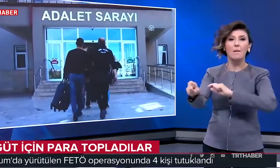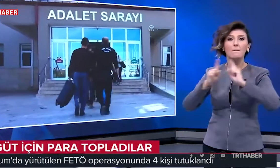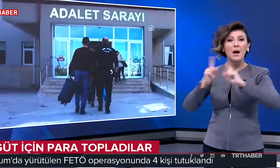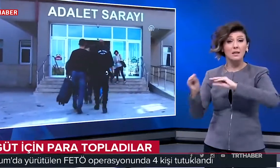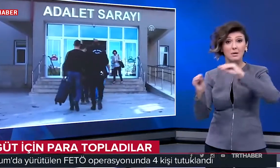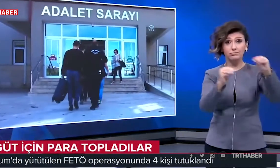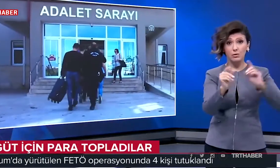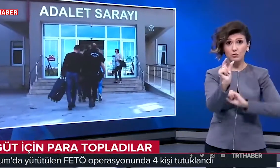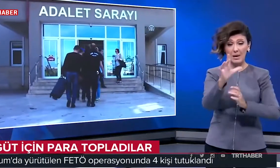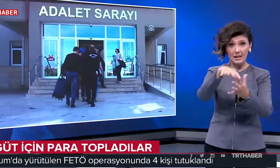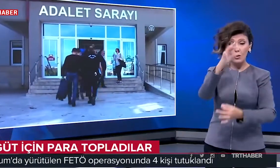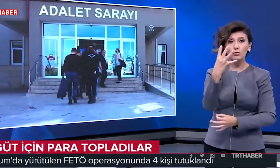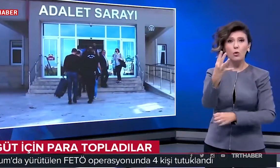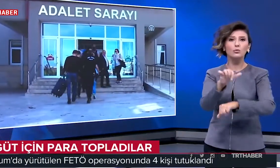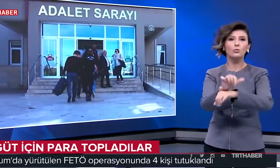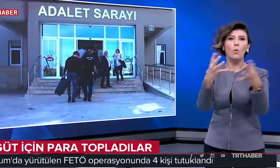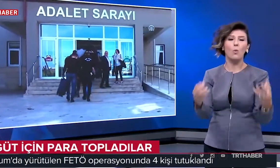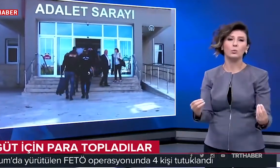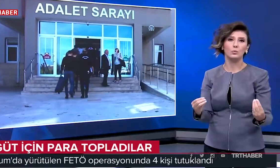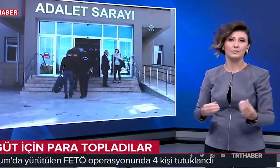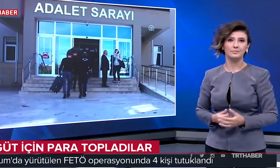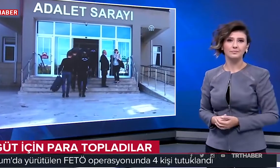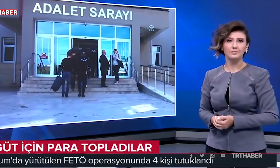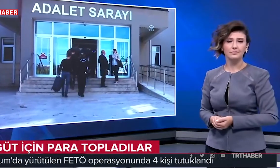Mahkemeye sevk edilen şüphelilerden 4'ü tutuklandı.